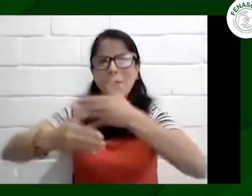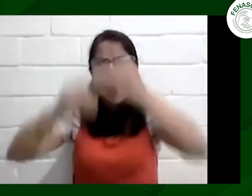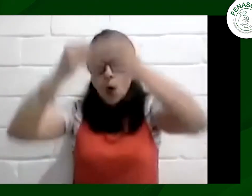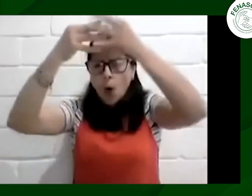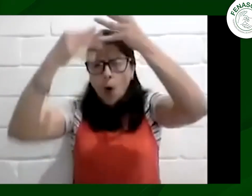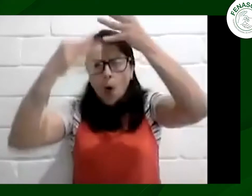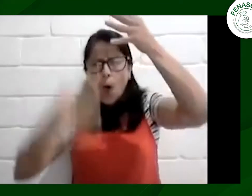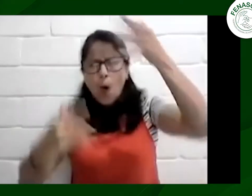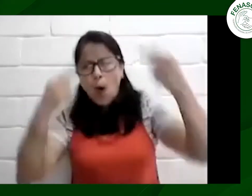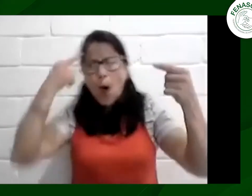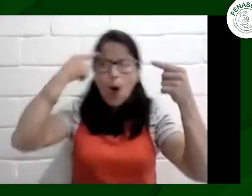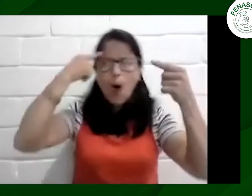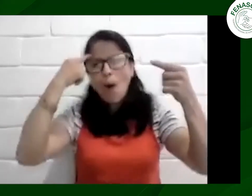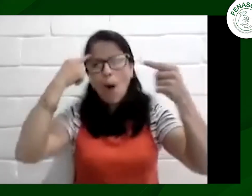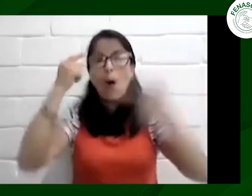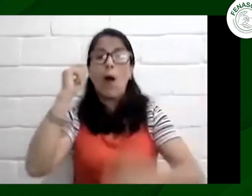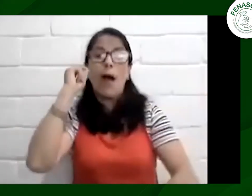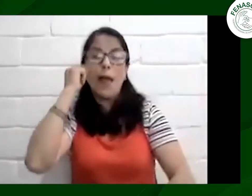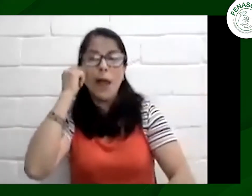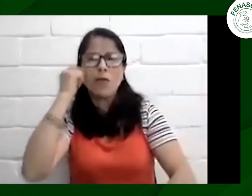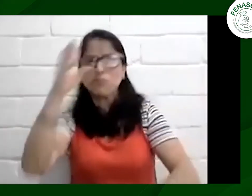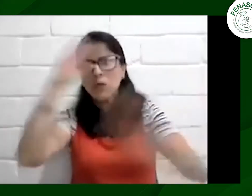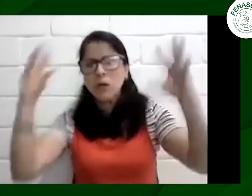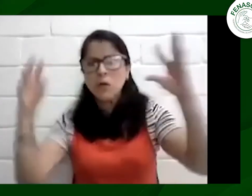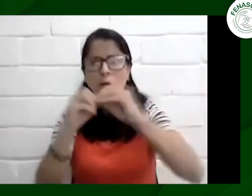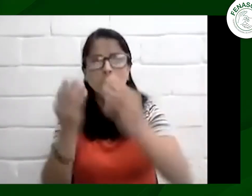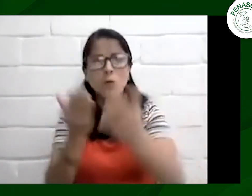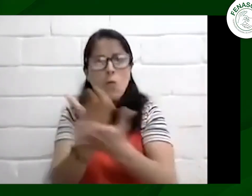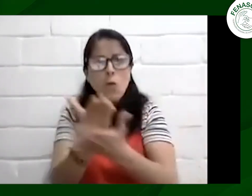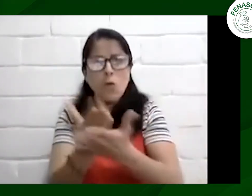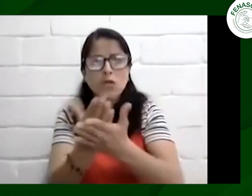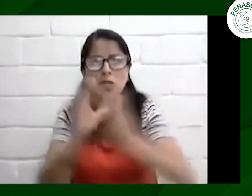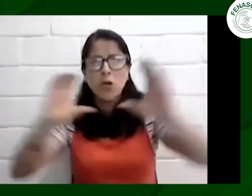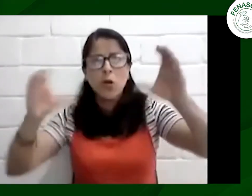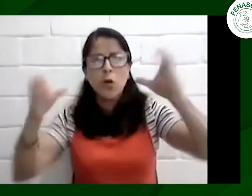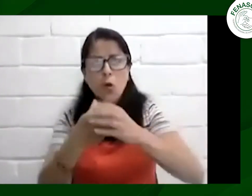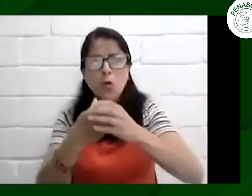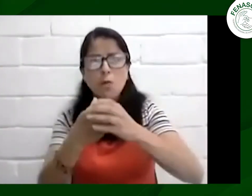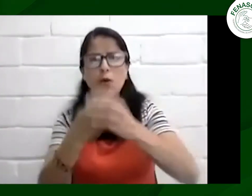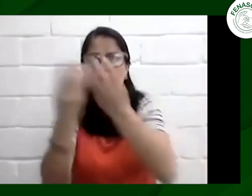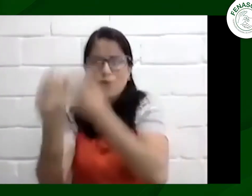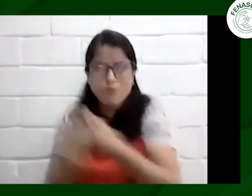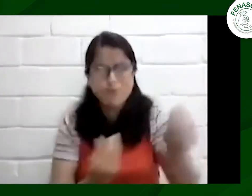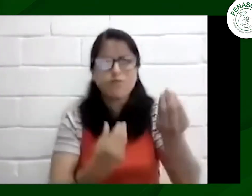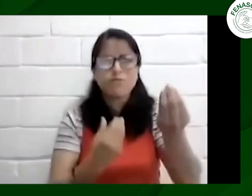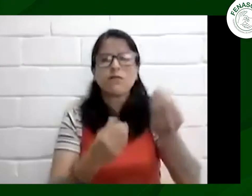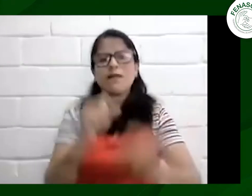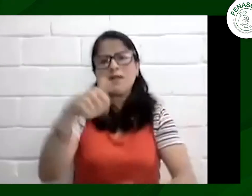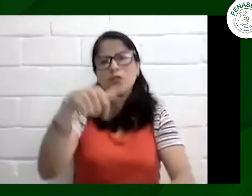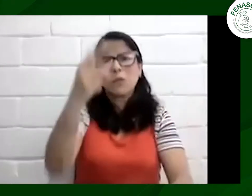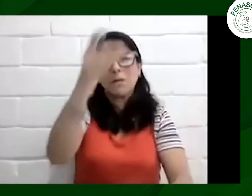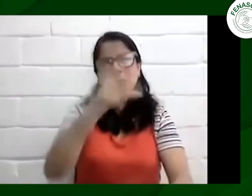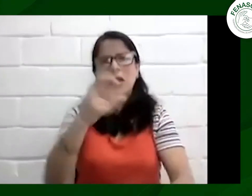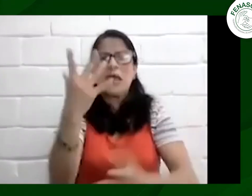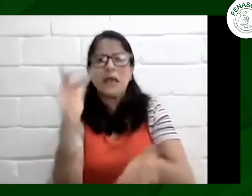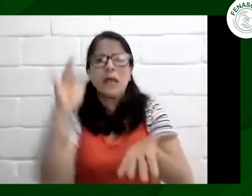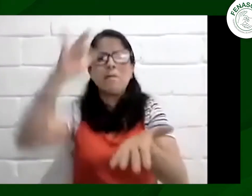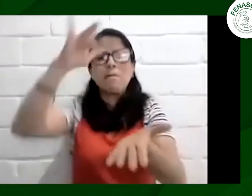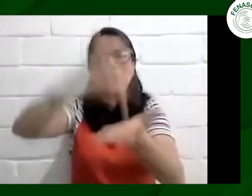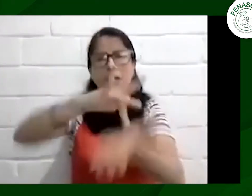estuvo compartiendo con cada una de las asociaciones y organizando quienes iban a ser los representantes que iban a salir de este